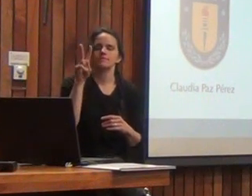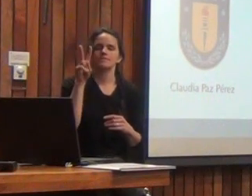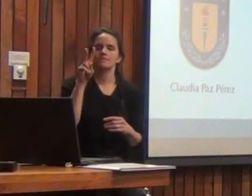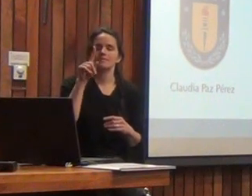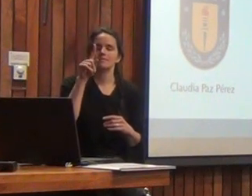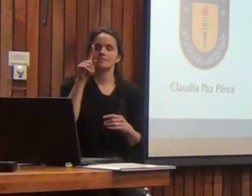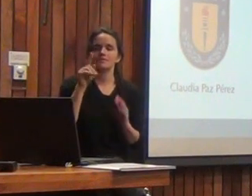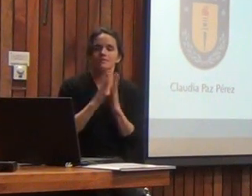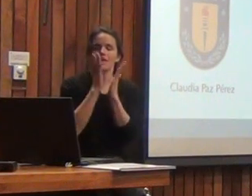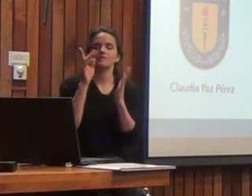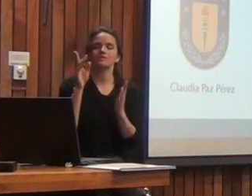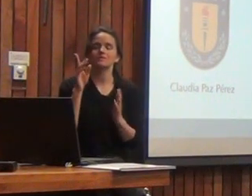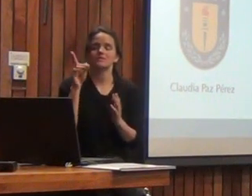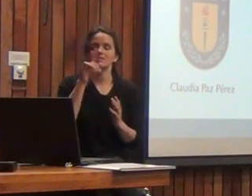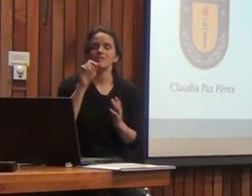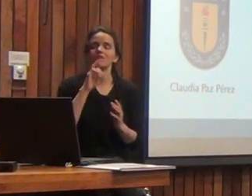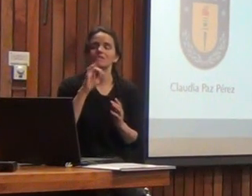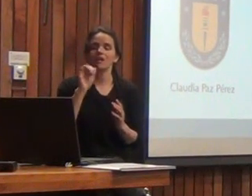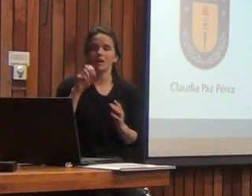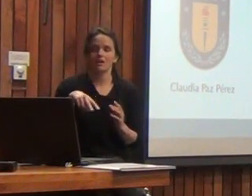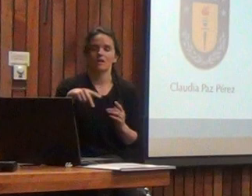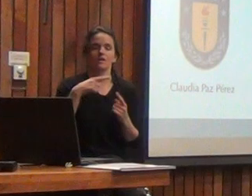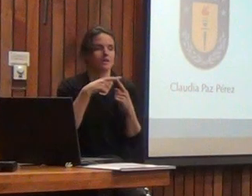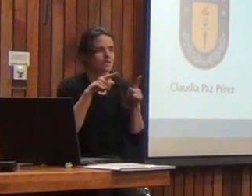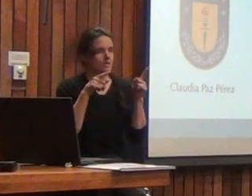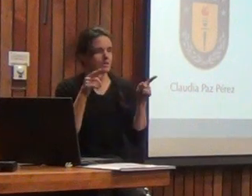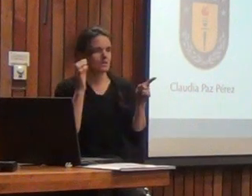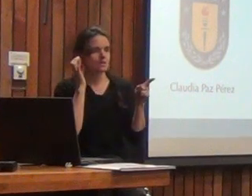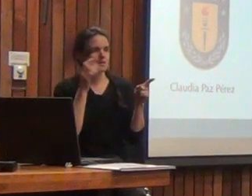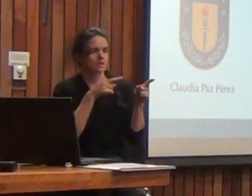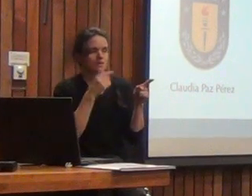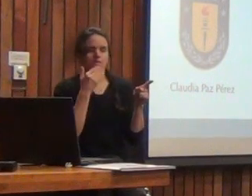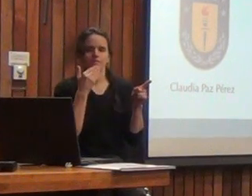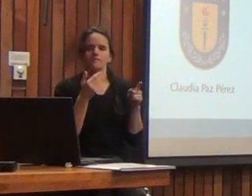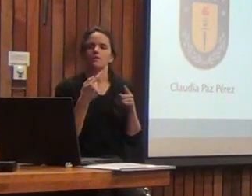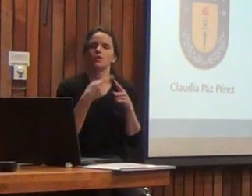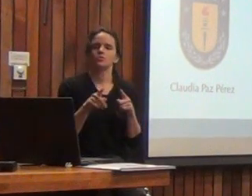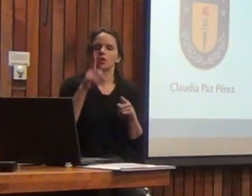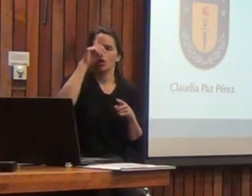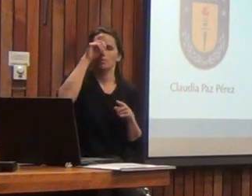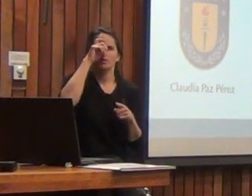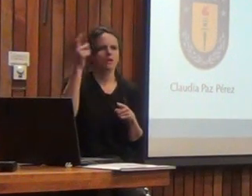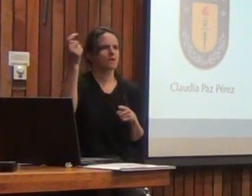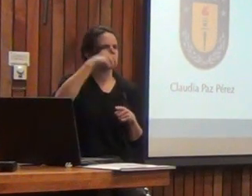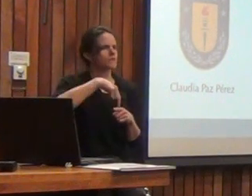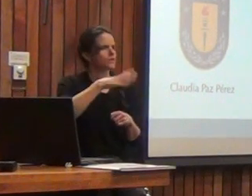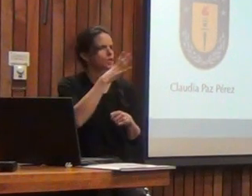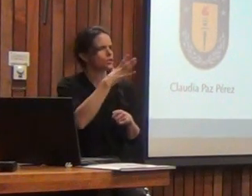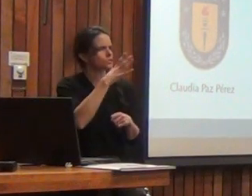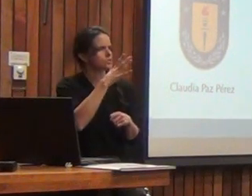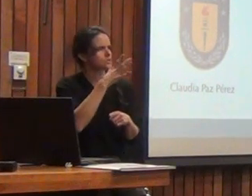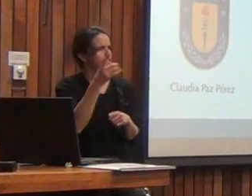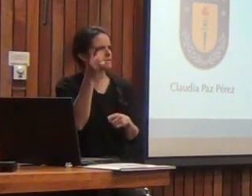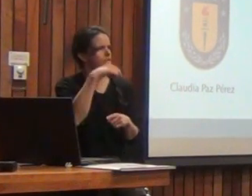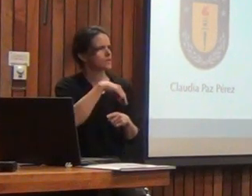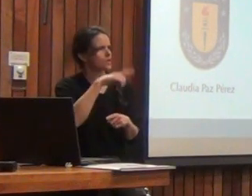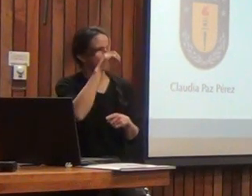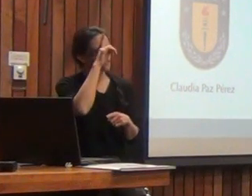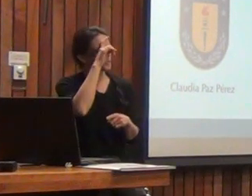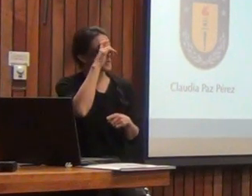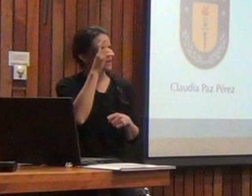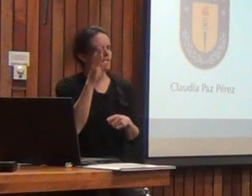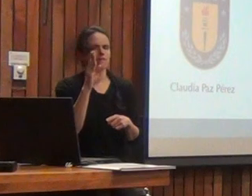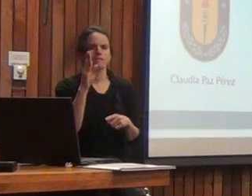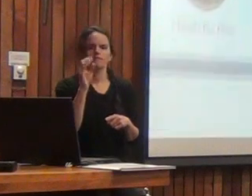von Freyden, que está ahí también. Y por último, de San Borja Rarán, no sé si vino alguien, lamentablemente